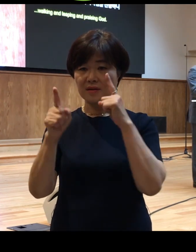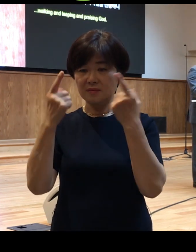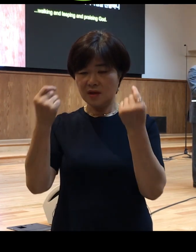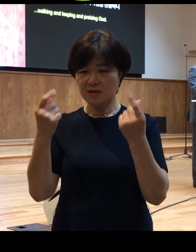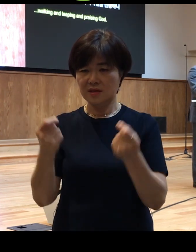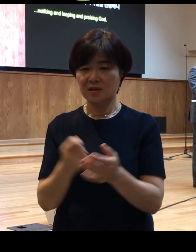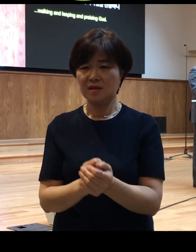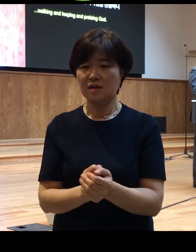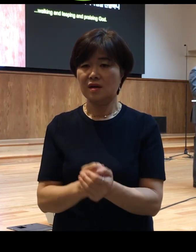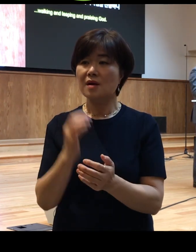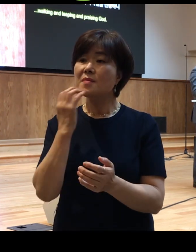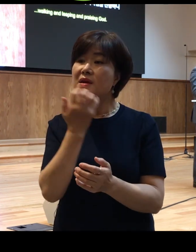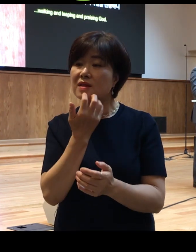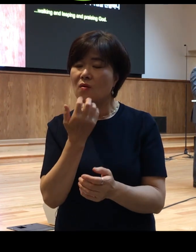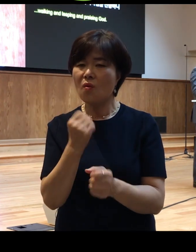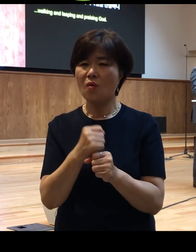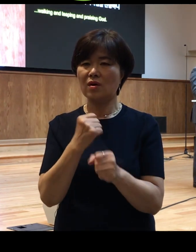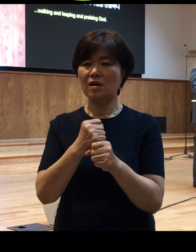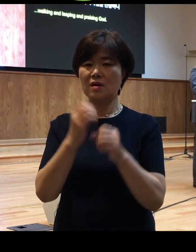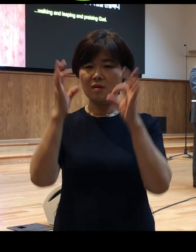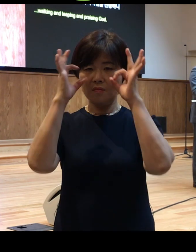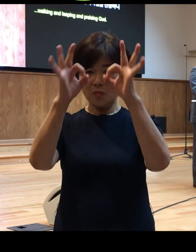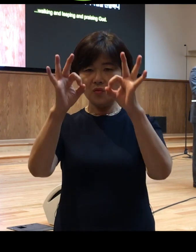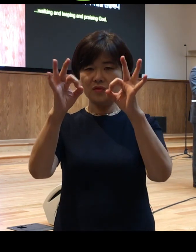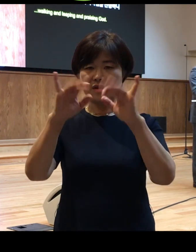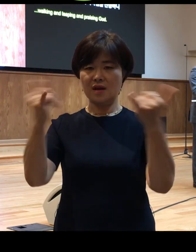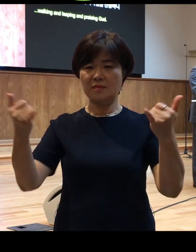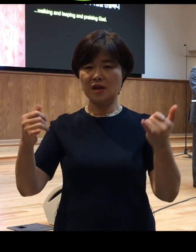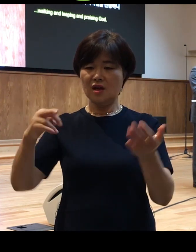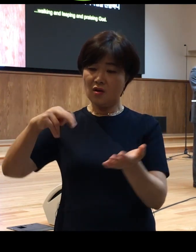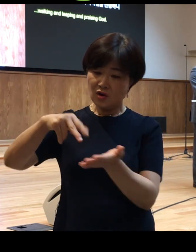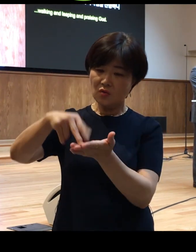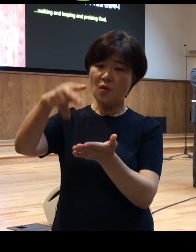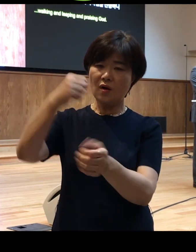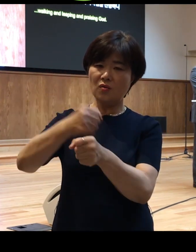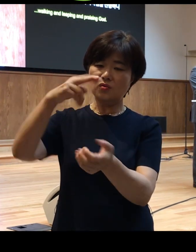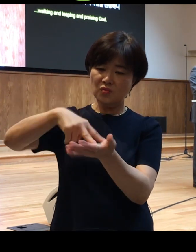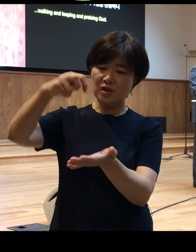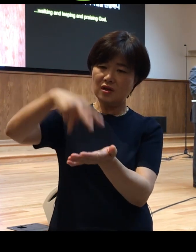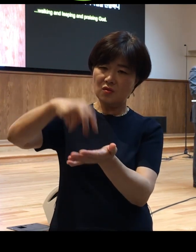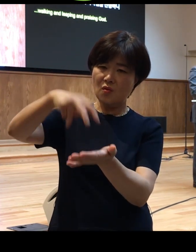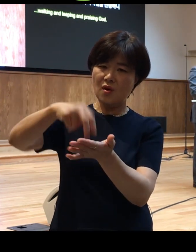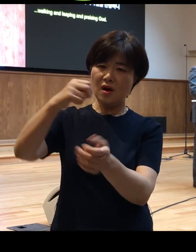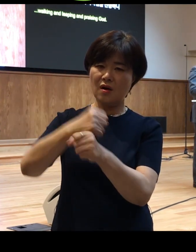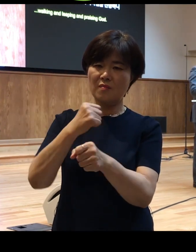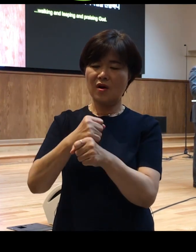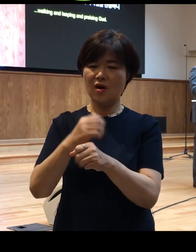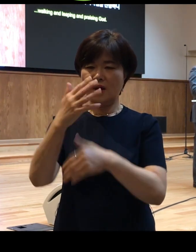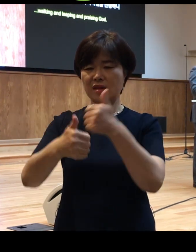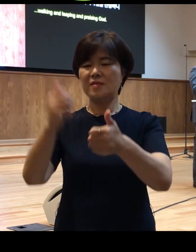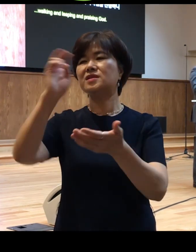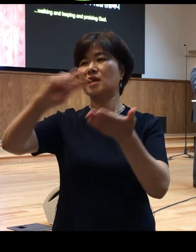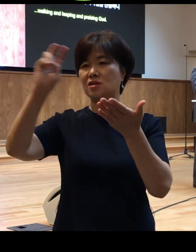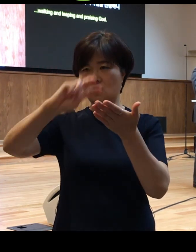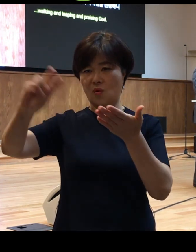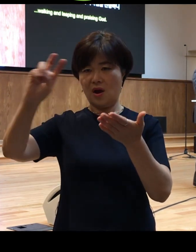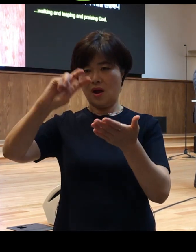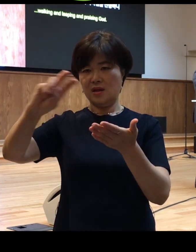베드로를 바라보았던 사람이 걷기도 하며 뛰기도 하고 하나님을 찬송하니 이렇게